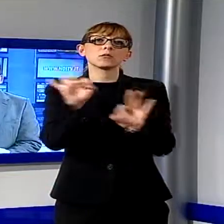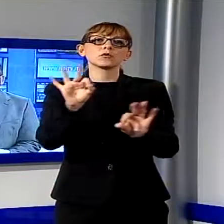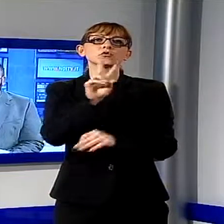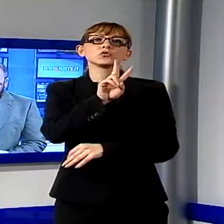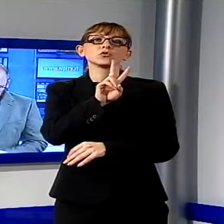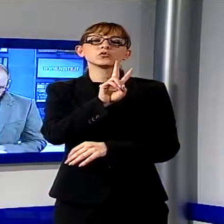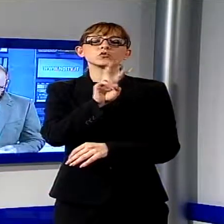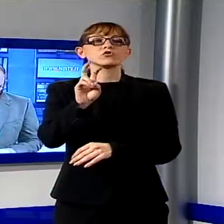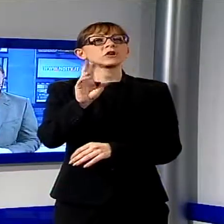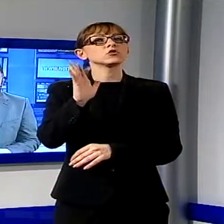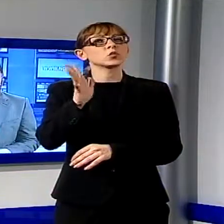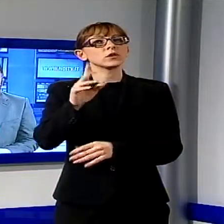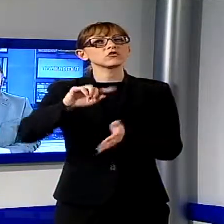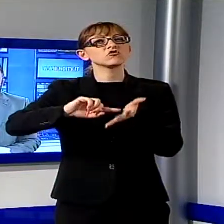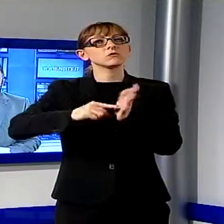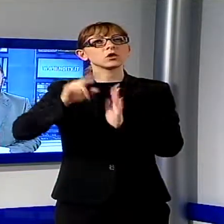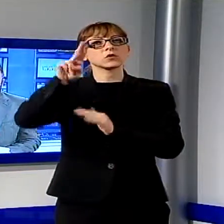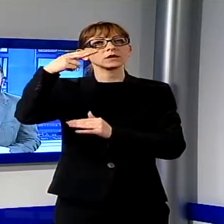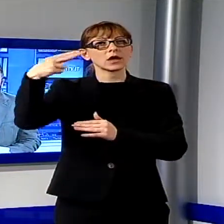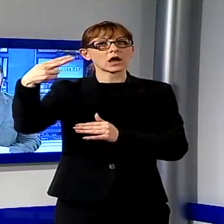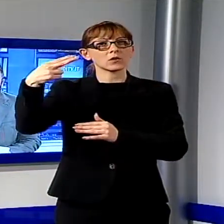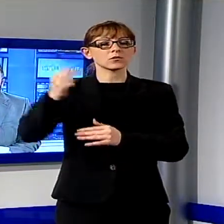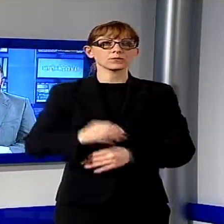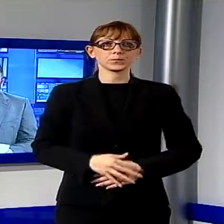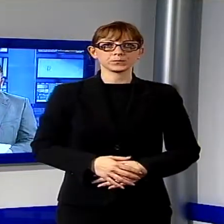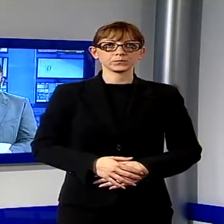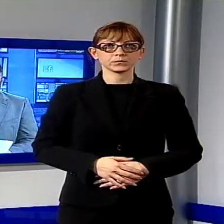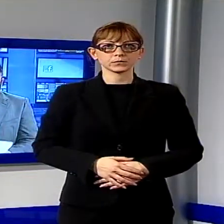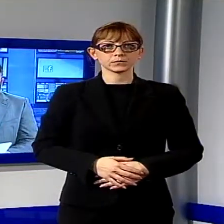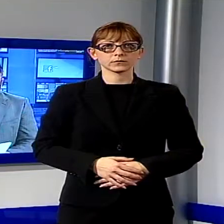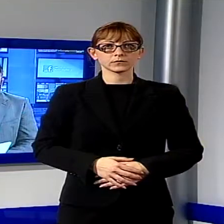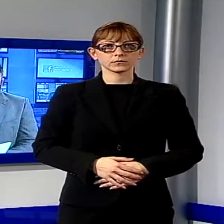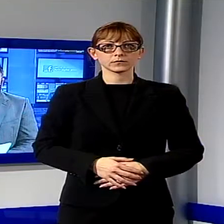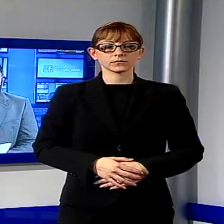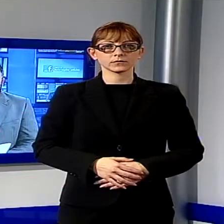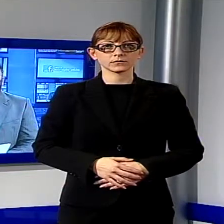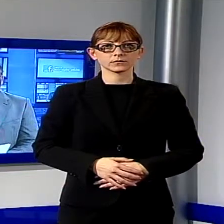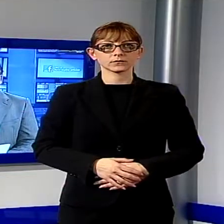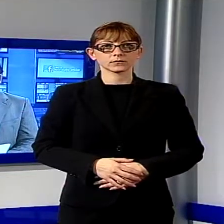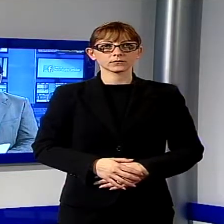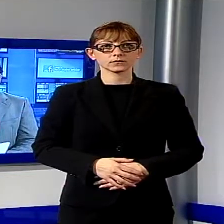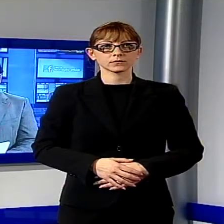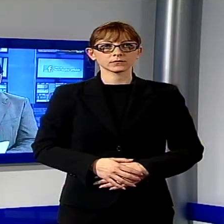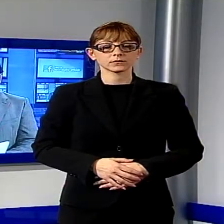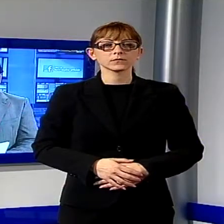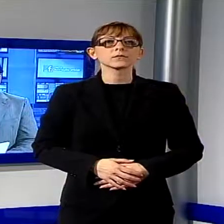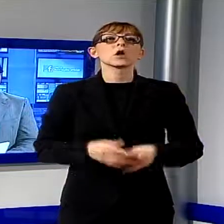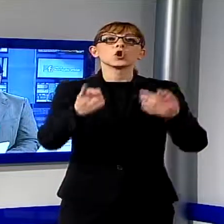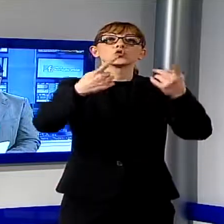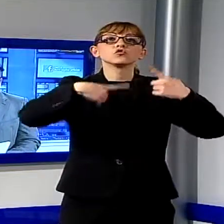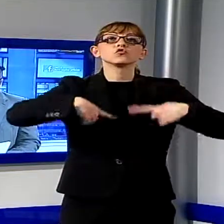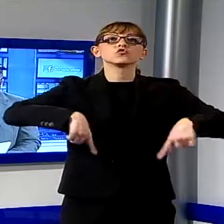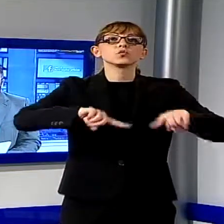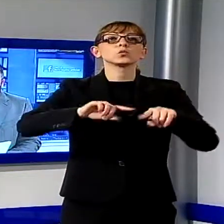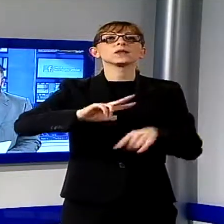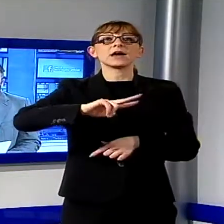E ci sono altre buone notizie perché non solo l'oggetto dei finanziamenti licenziati oggi dalla Giunta regionale